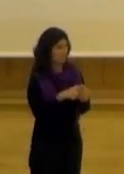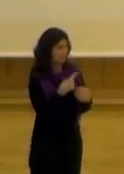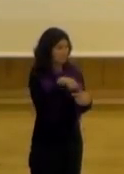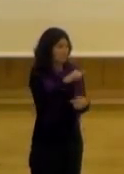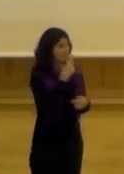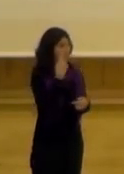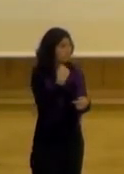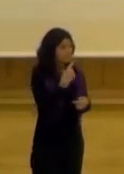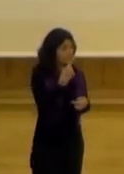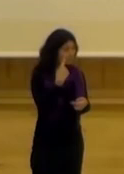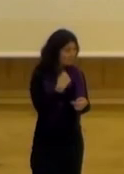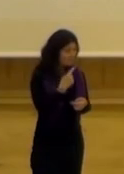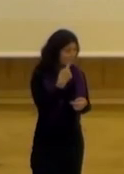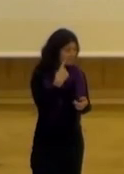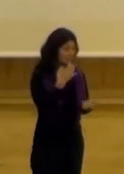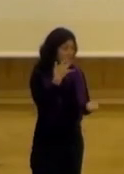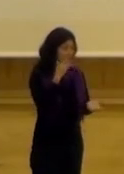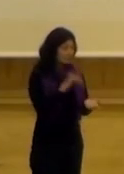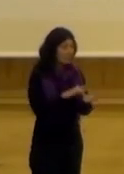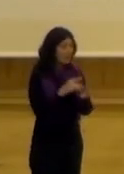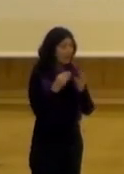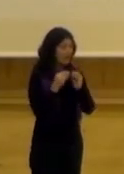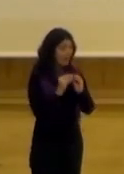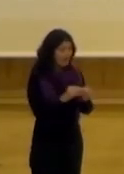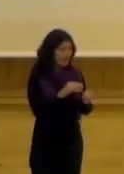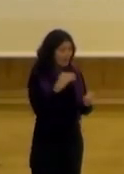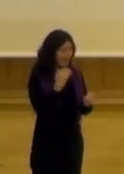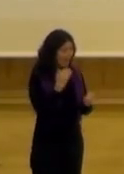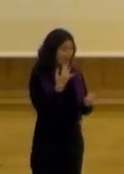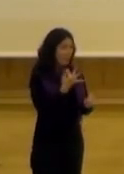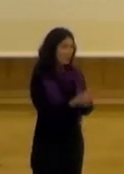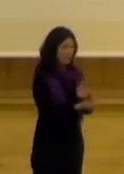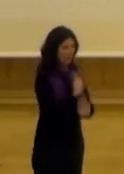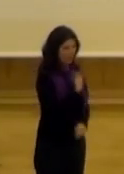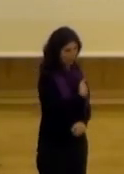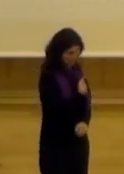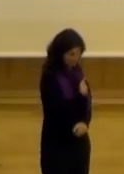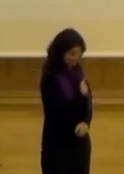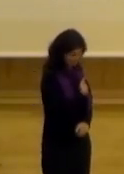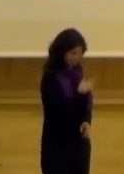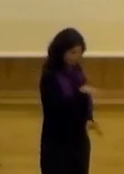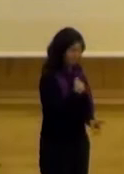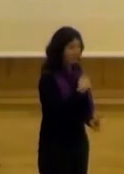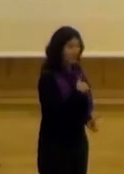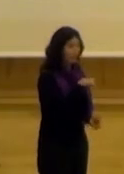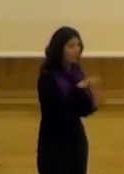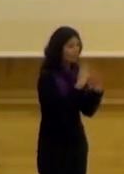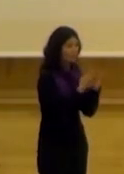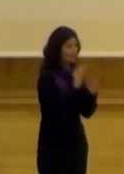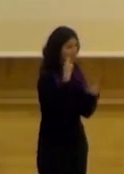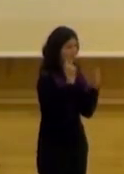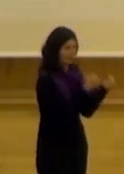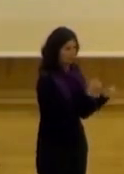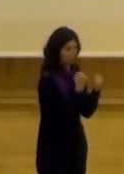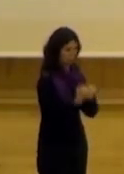estamos acostumbrados a que cuando hay que montar algo hay que generar una comisión las comisiones están hechas de gente